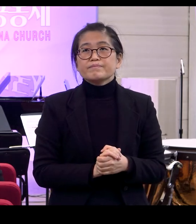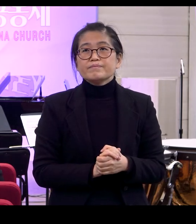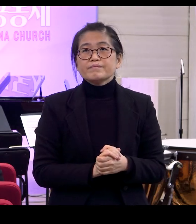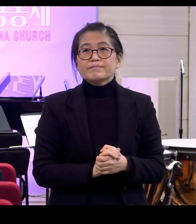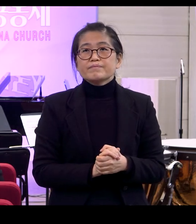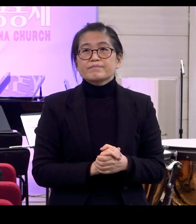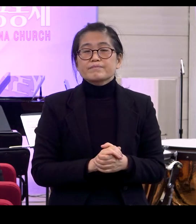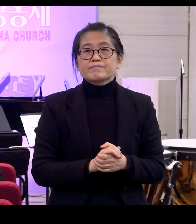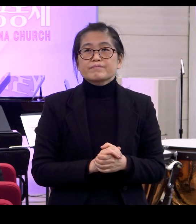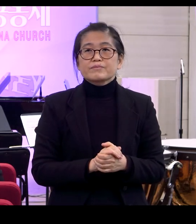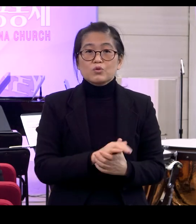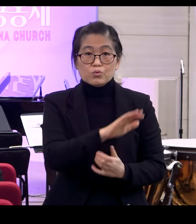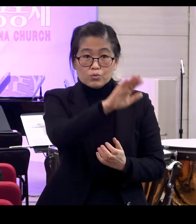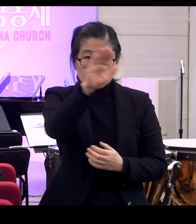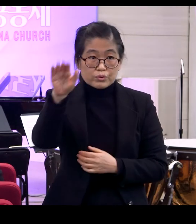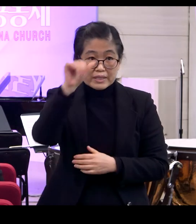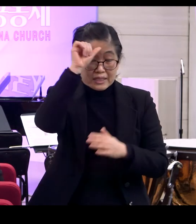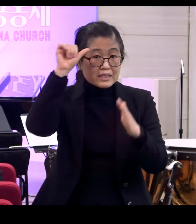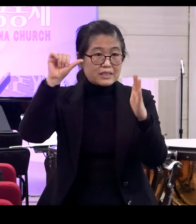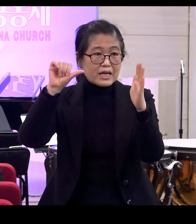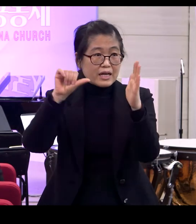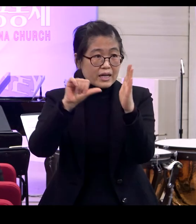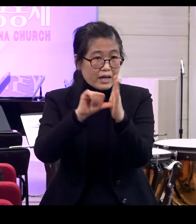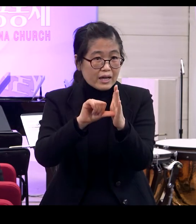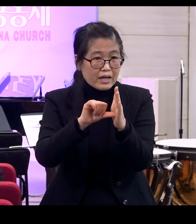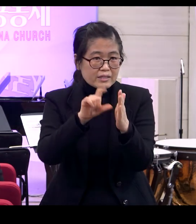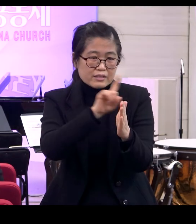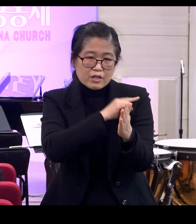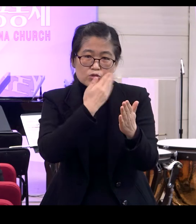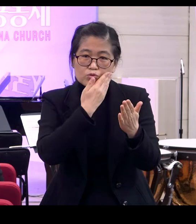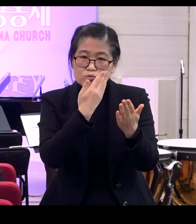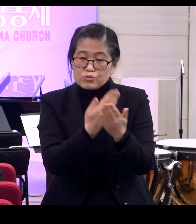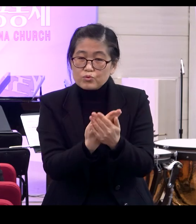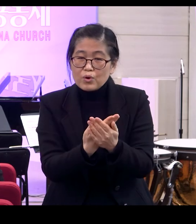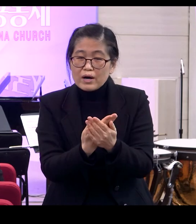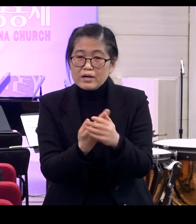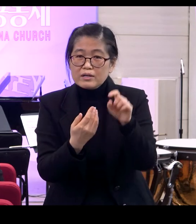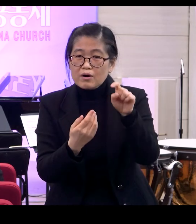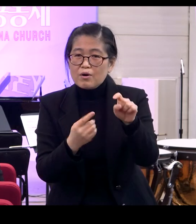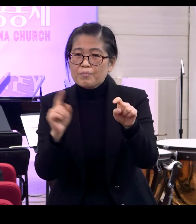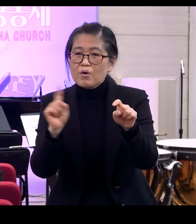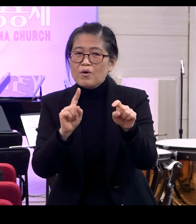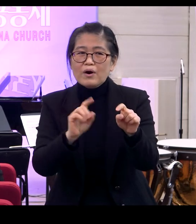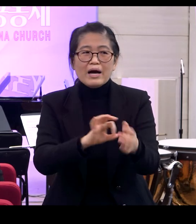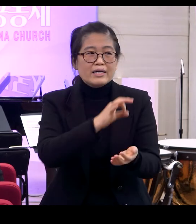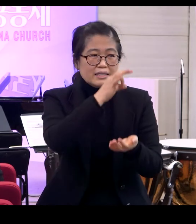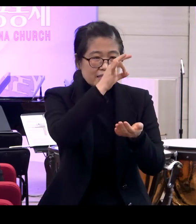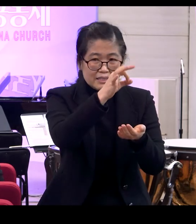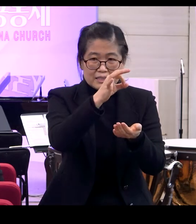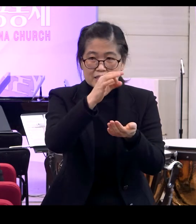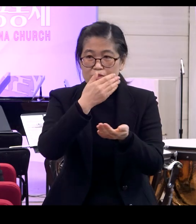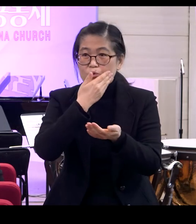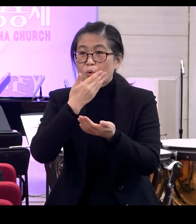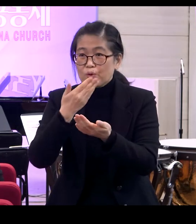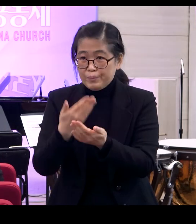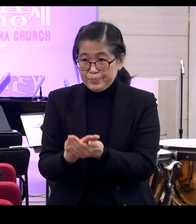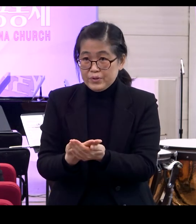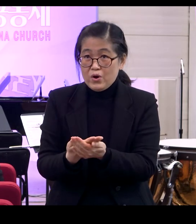그렇습니다 우리 인생에서 가장 중요한 핵심은 가치예요 존엄성이에요 이게 정말